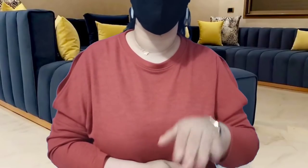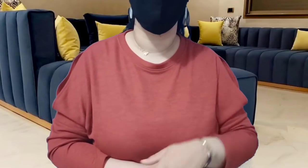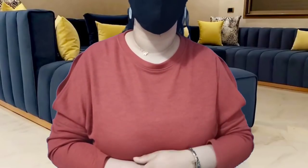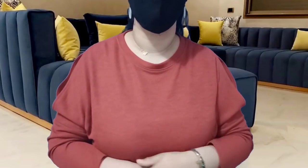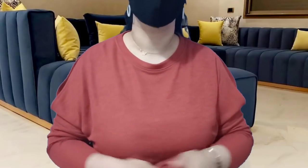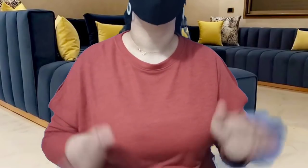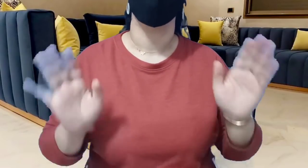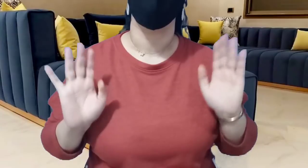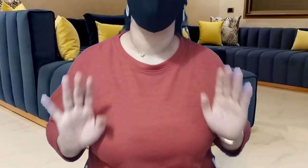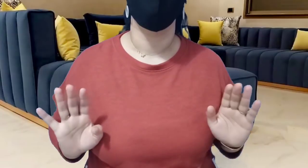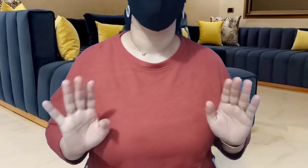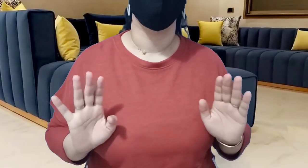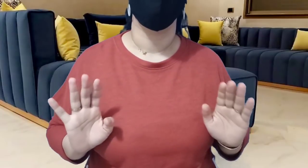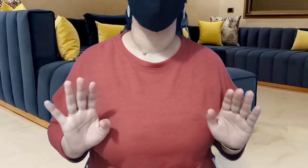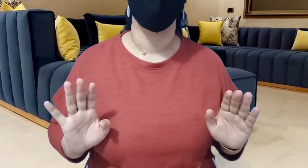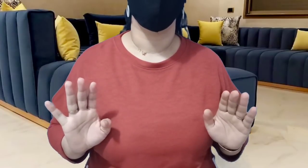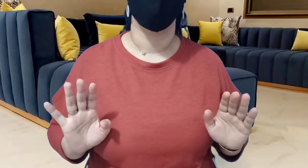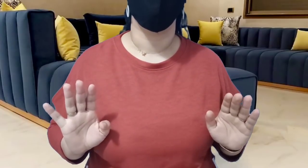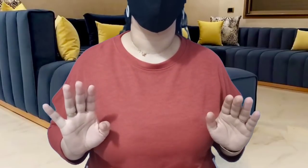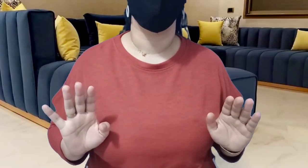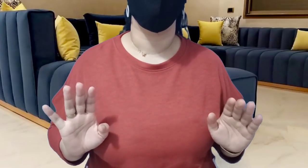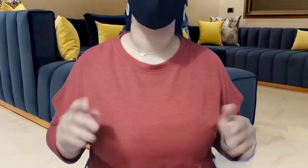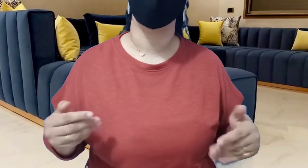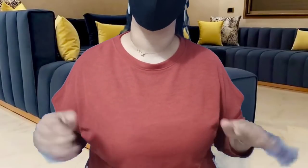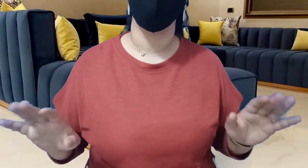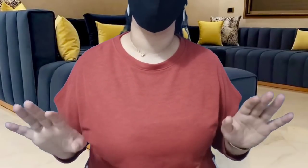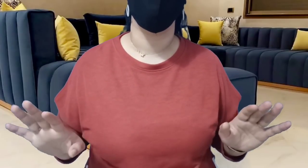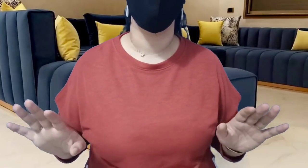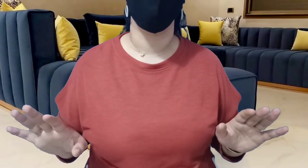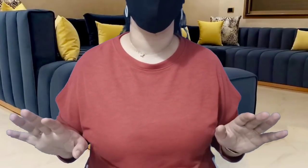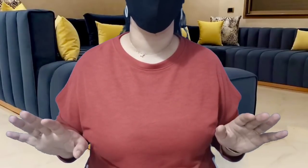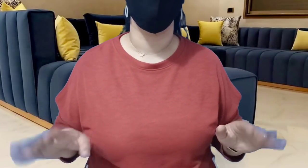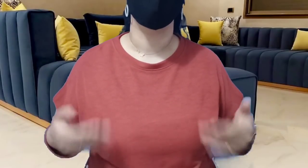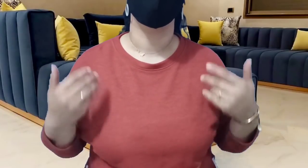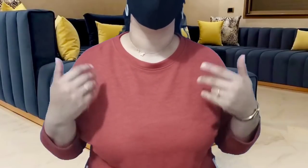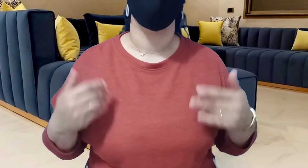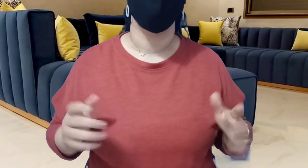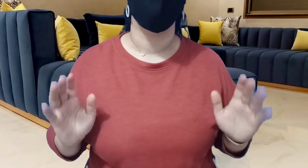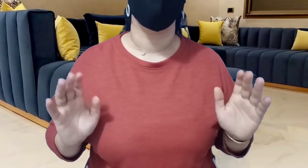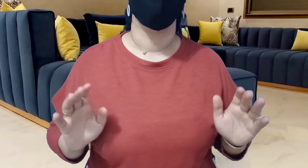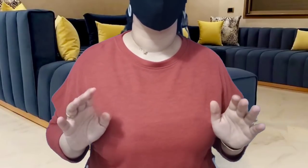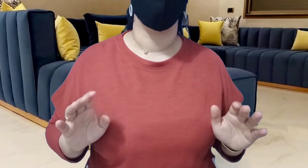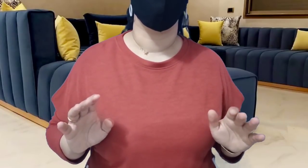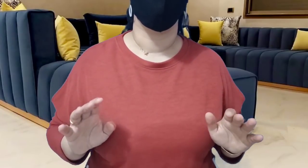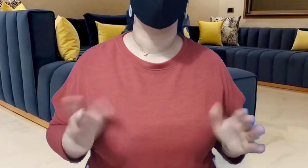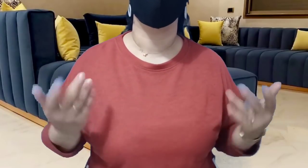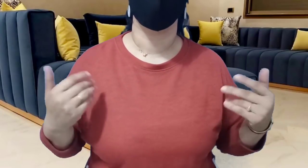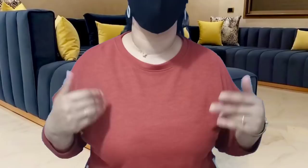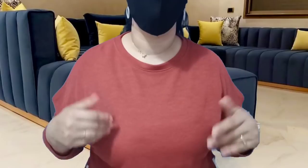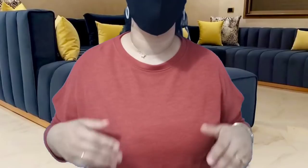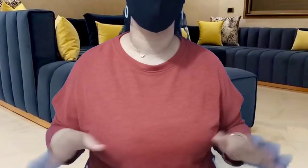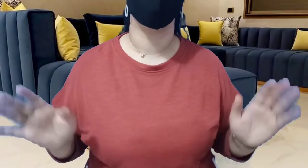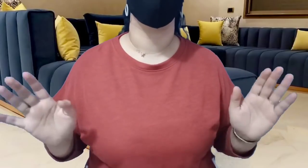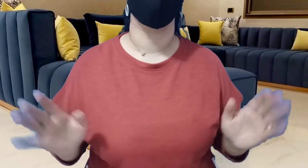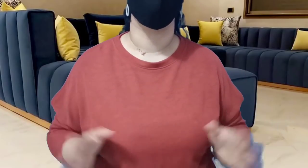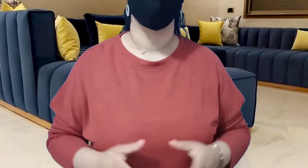الثيقة لكن الدنيا طوب وحجر اخوتي طوب وحجر وماش يكون شي فحل فحل